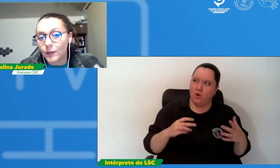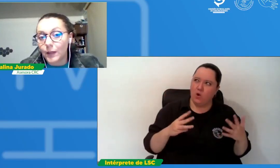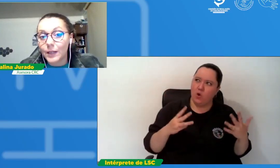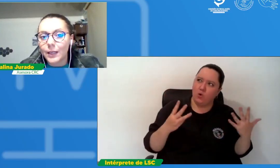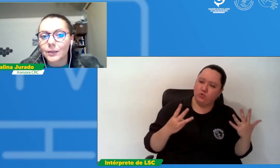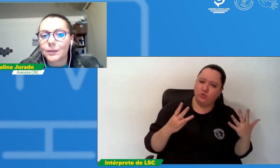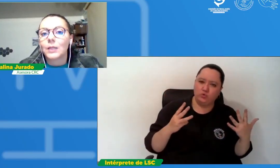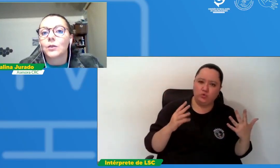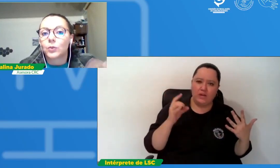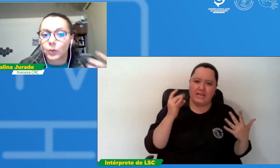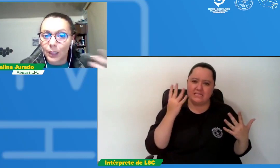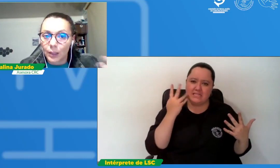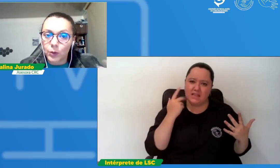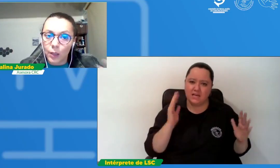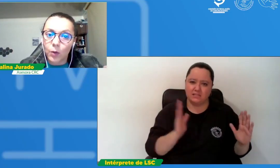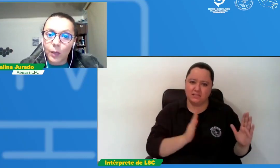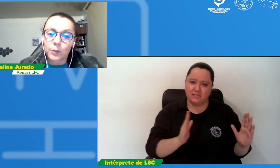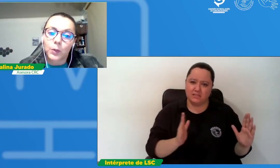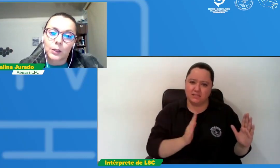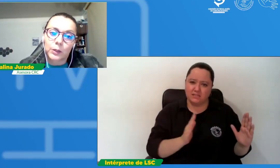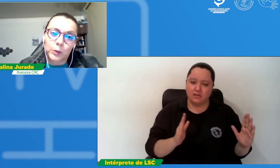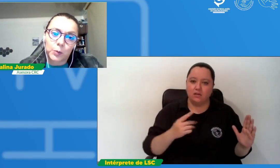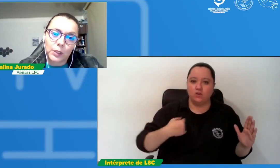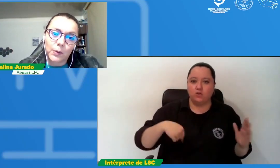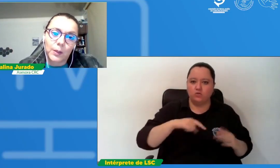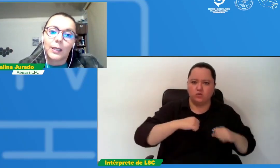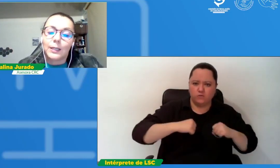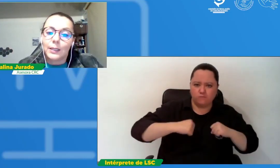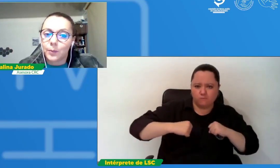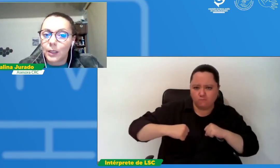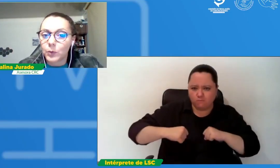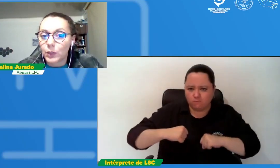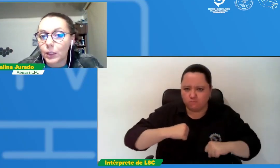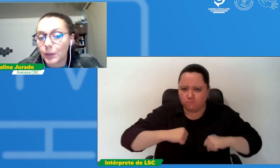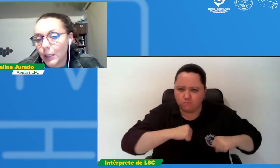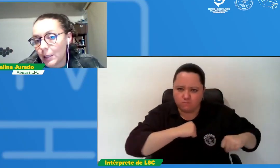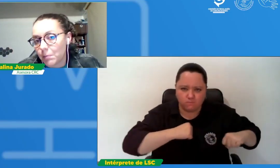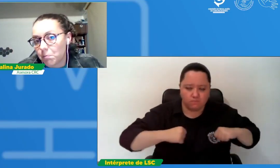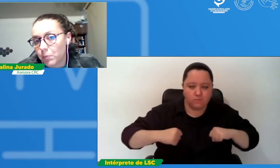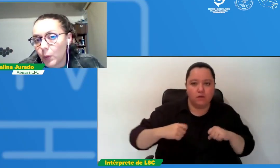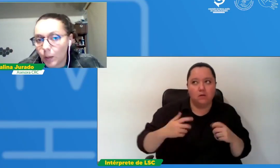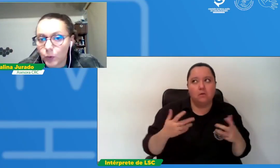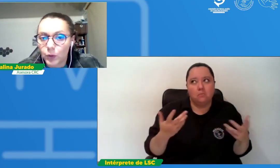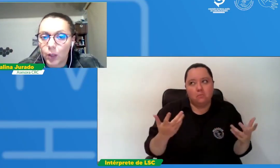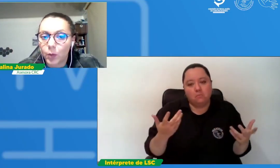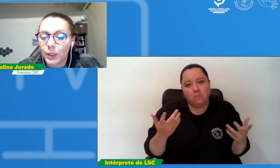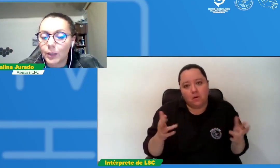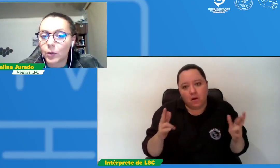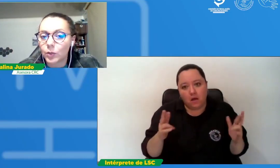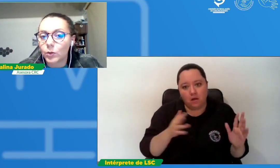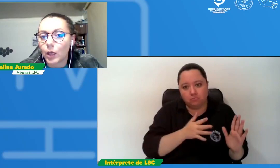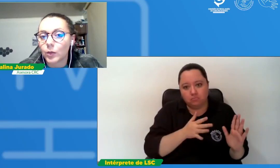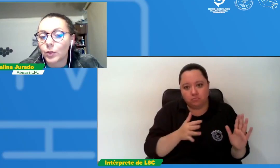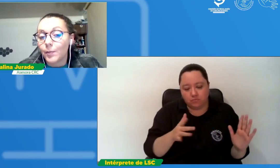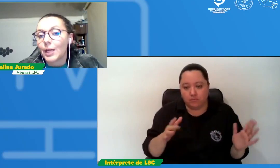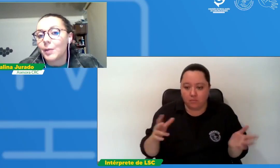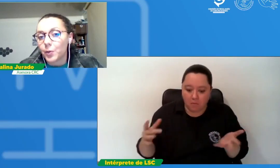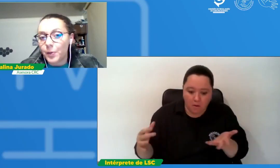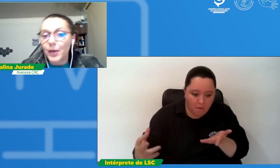días nosotros queremos ser lo más proactivos posible y esperamos que podamos obtener esos resultados a mayor brevedad